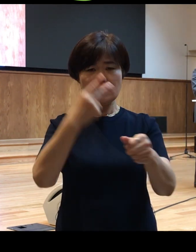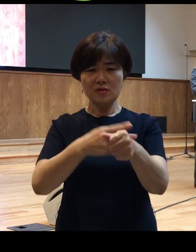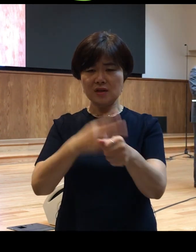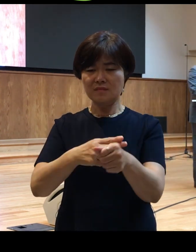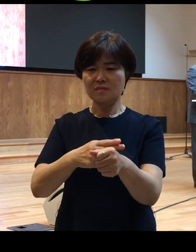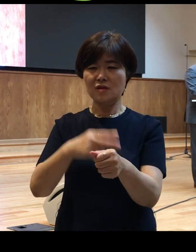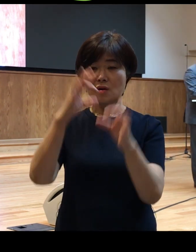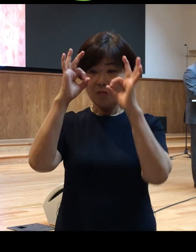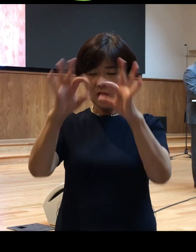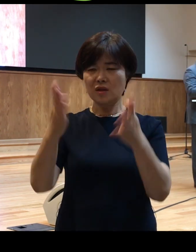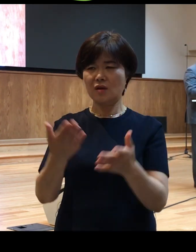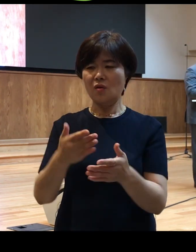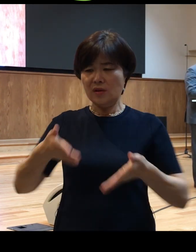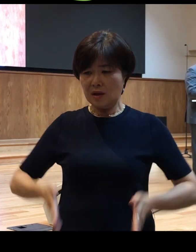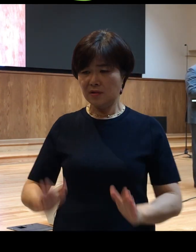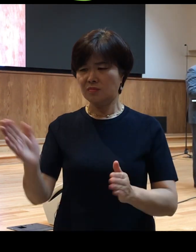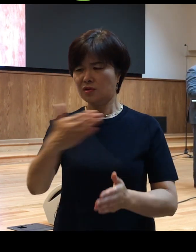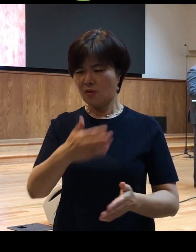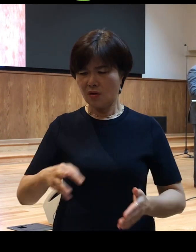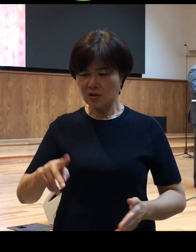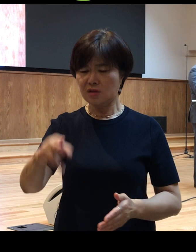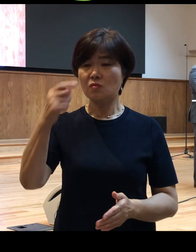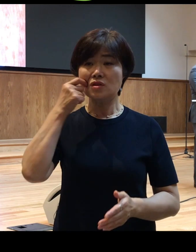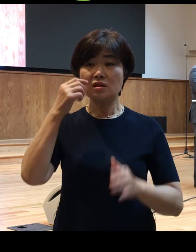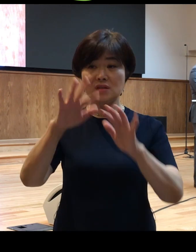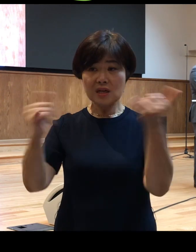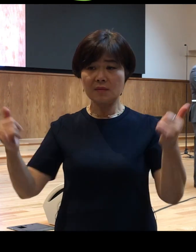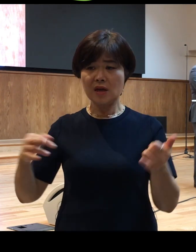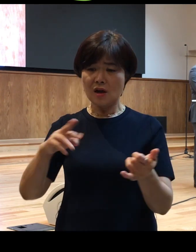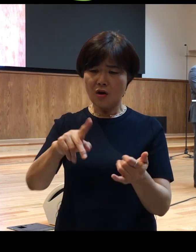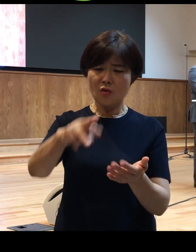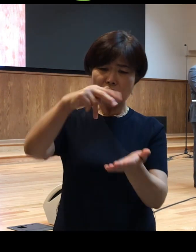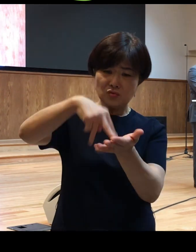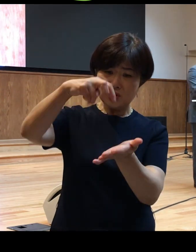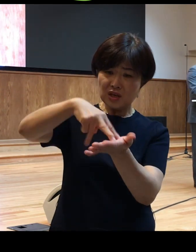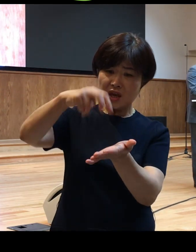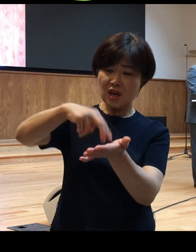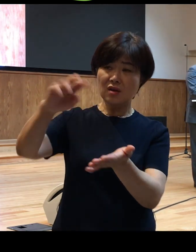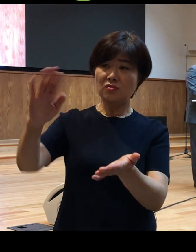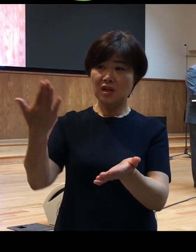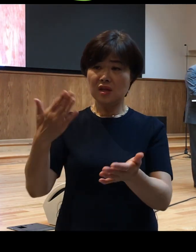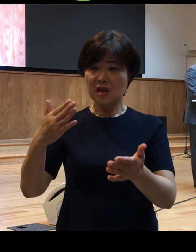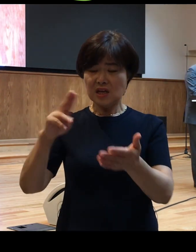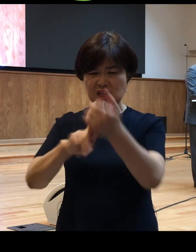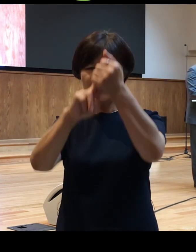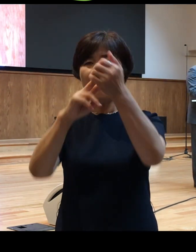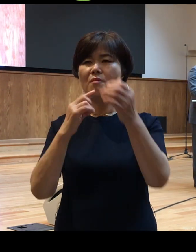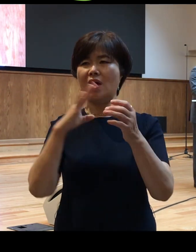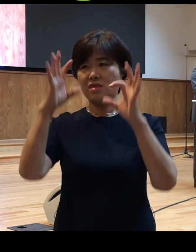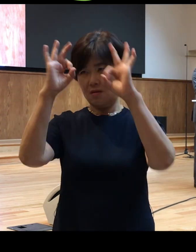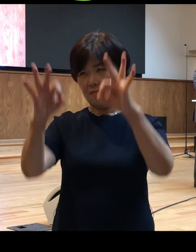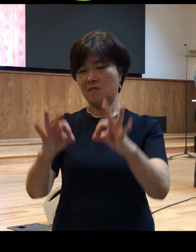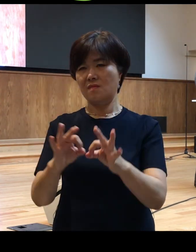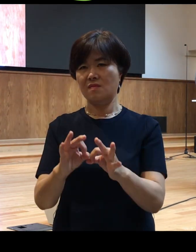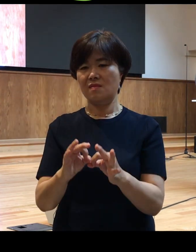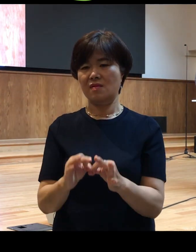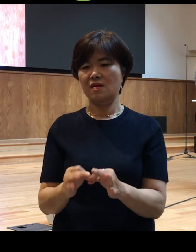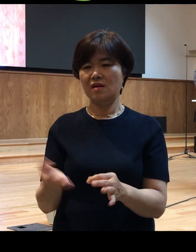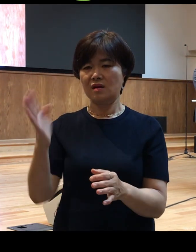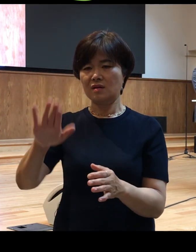나면서부터 걷지 못하던 이 사람이 걷고 뛰게 된 기적만을 주목했습니다 그럼 그러니 하나님이 보이지 않은